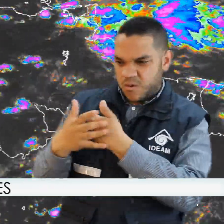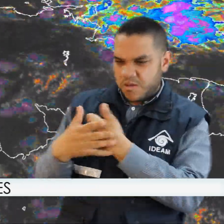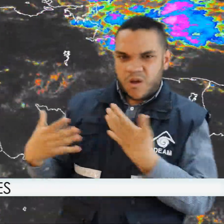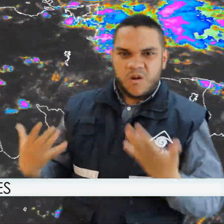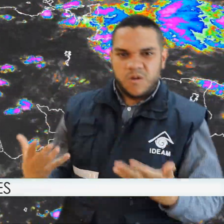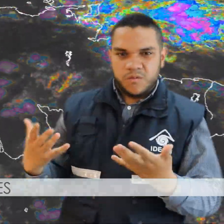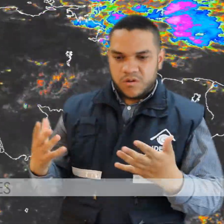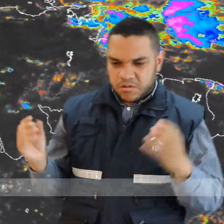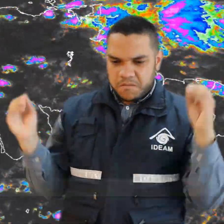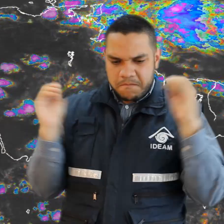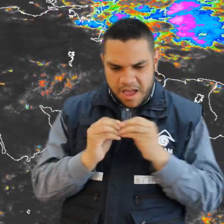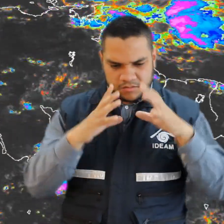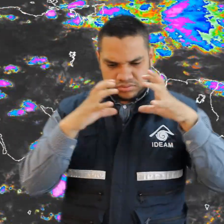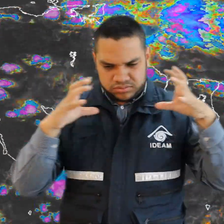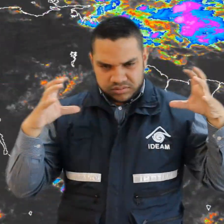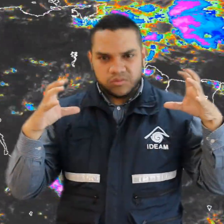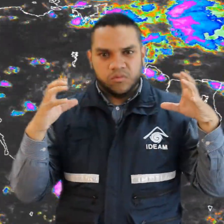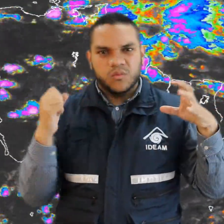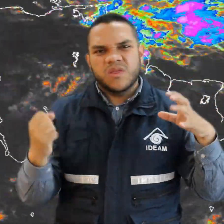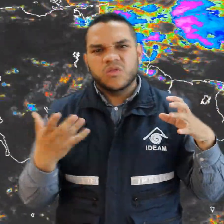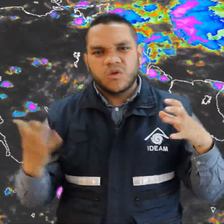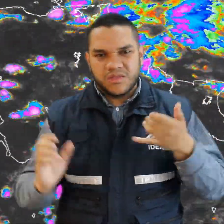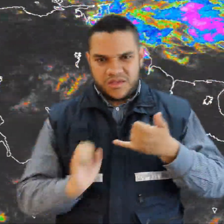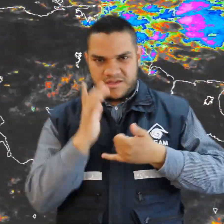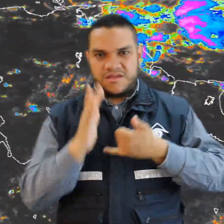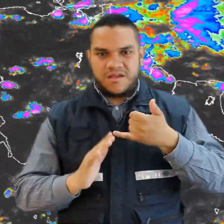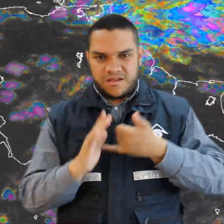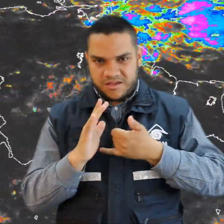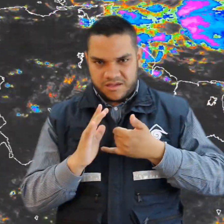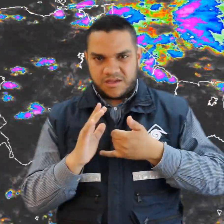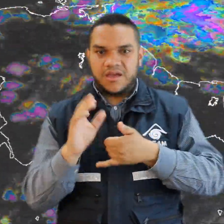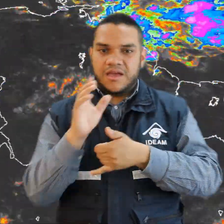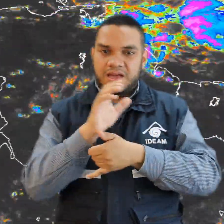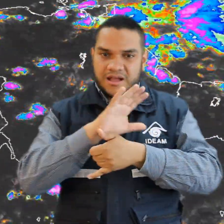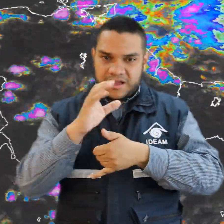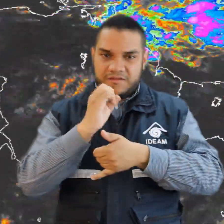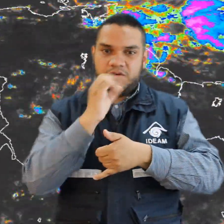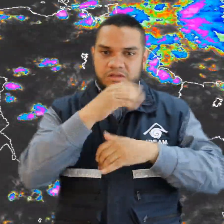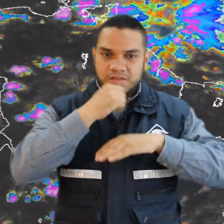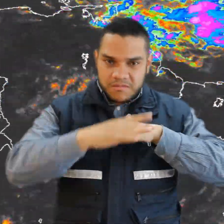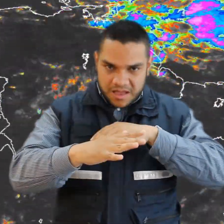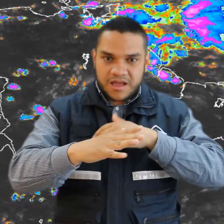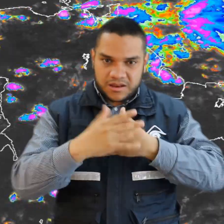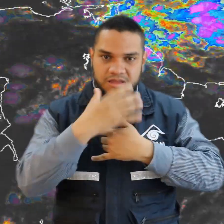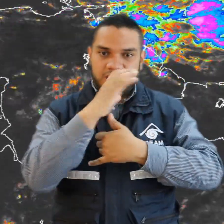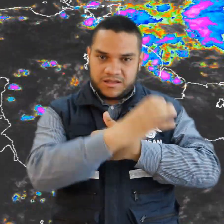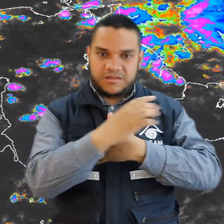nubosidad en amplios sectores del país, principalmente para la región pacífica, occidente del mar caribe y occidente de la región caribe.